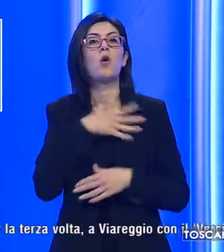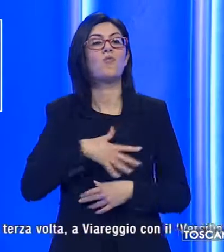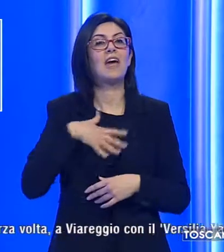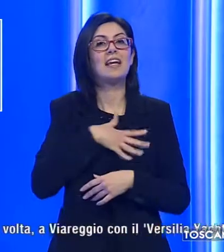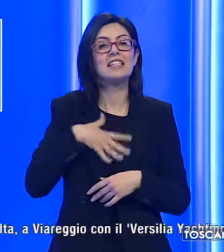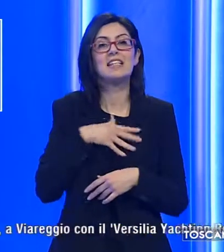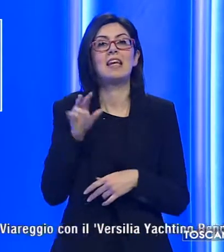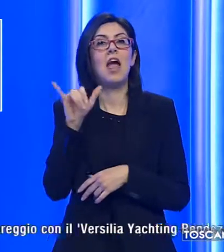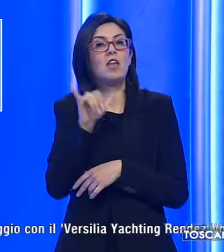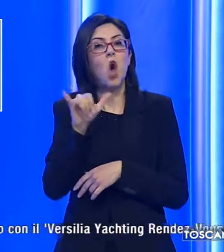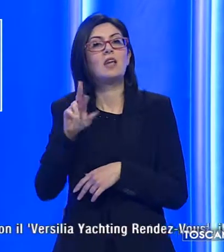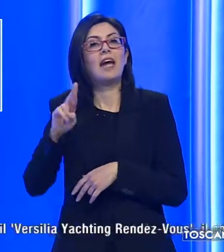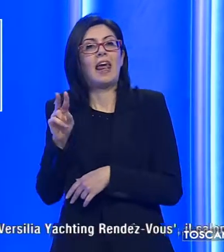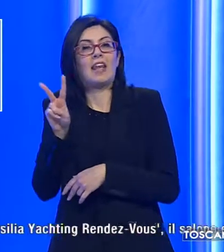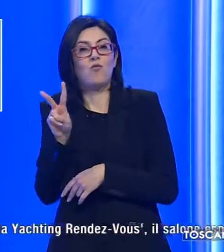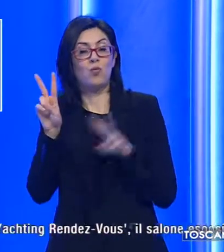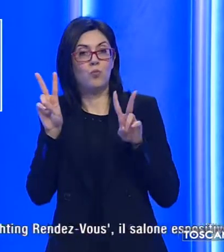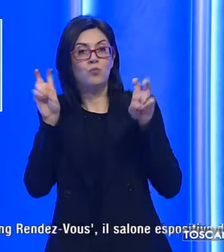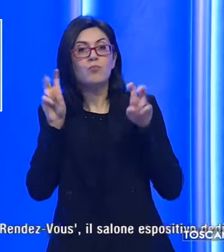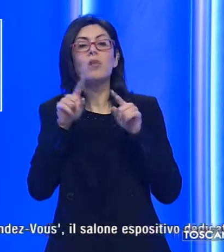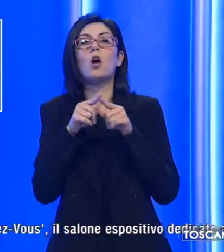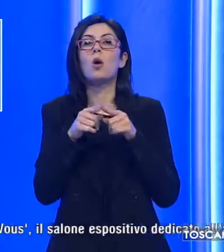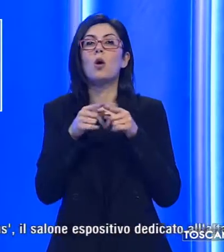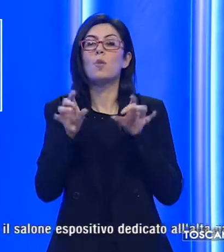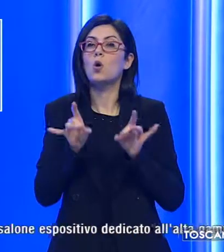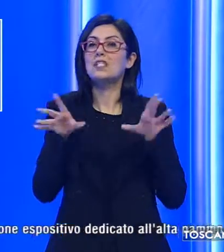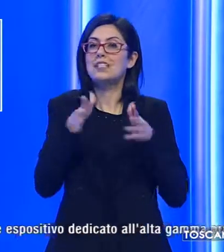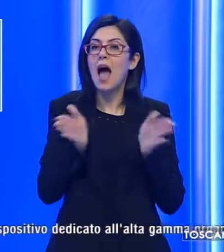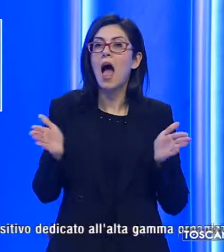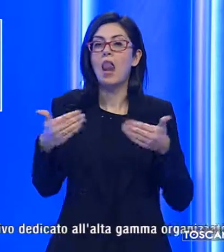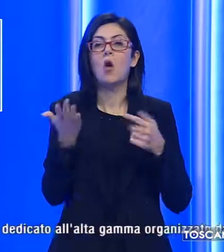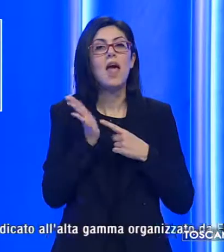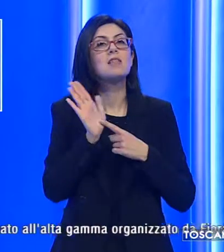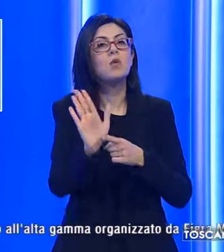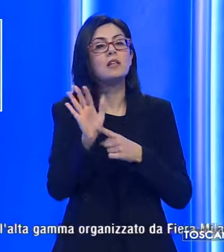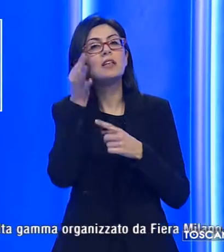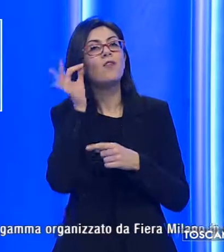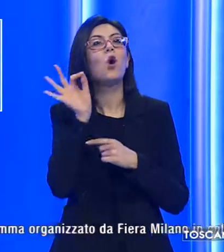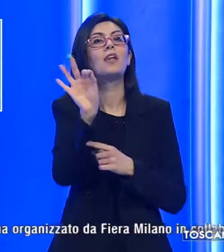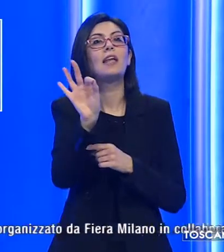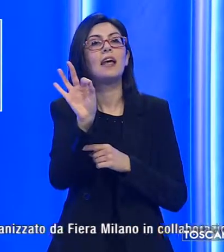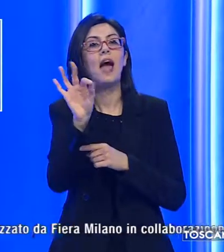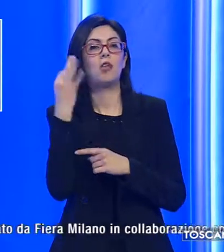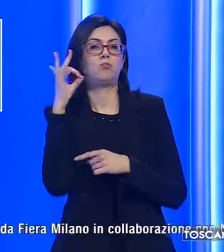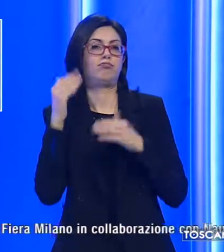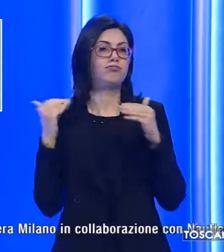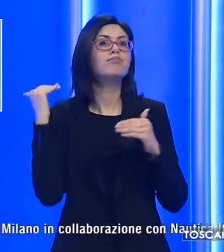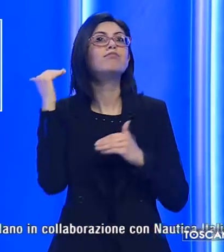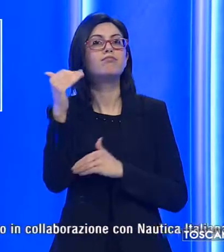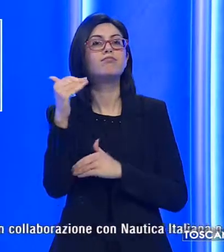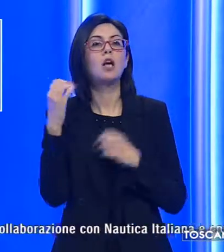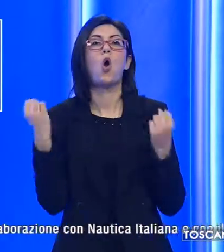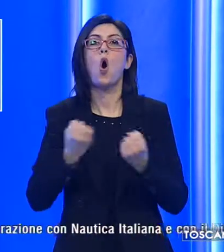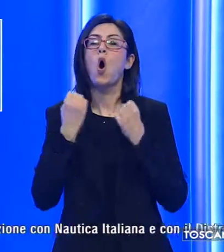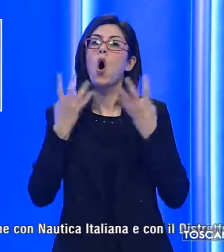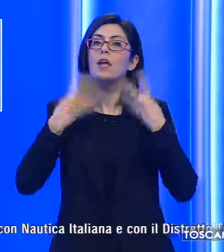Rendezvous, il salone espositivo dedicato all'alta gamma, organizzato da Fiera